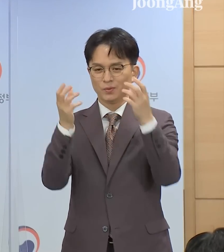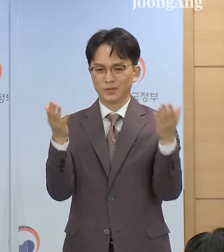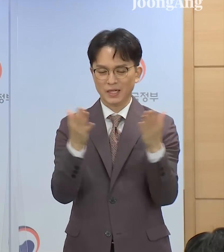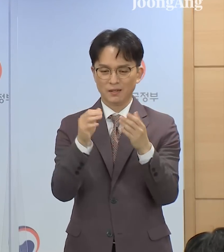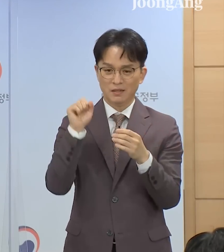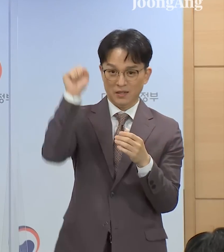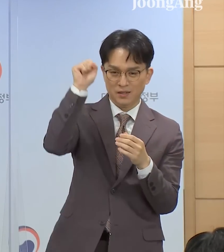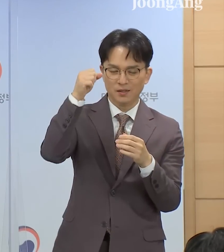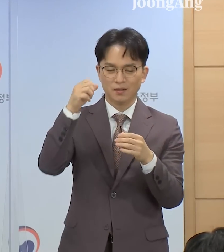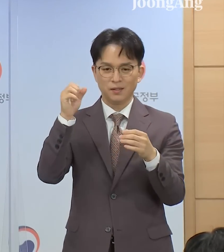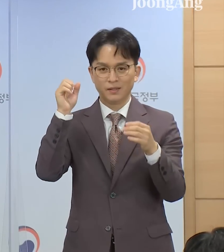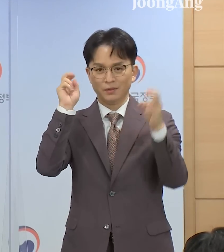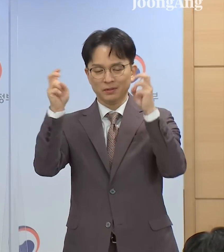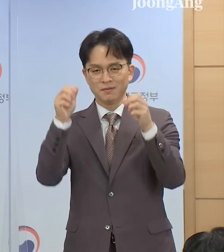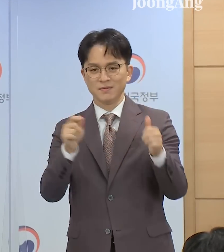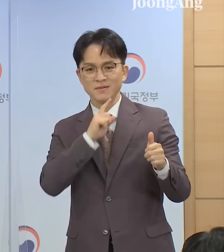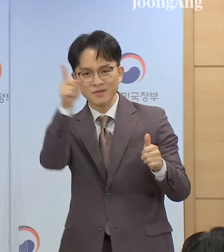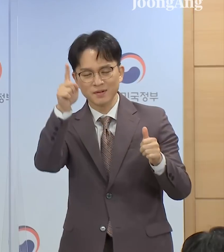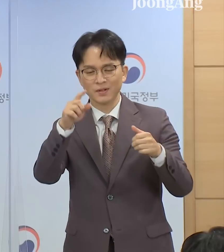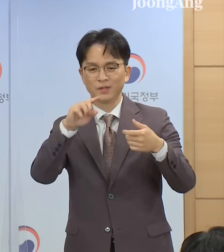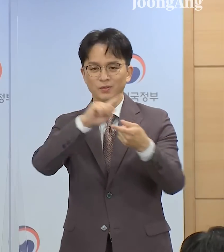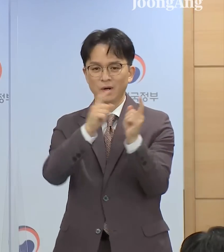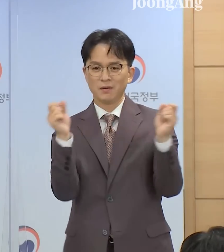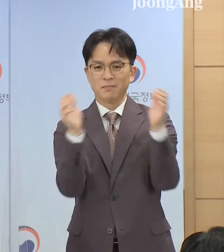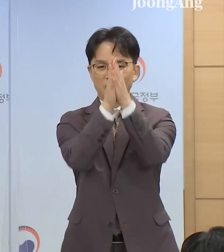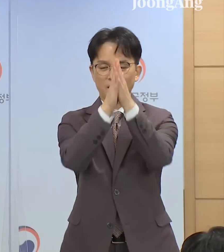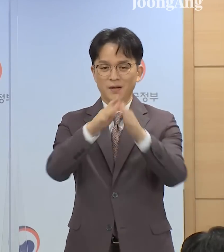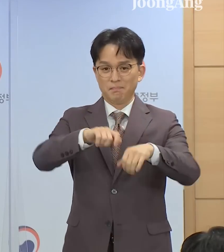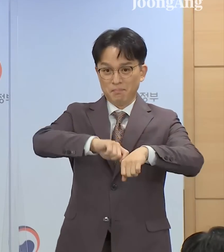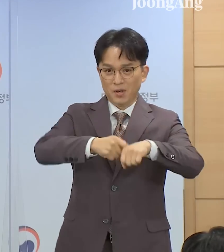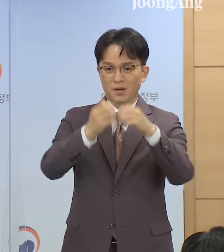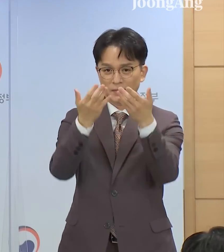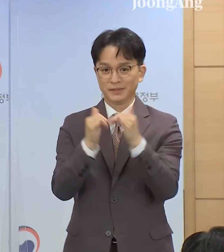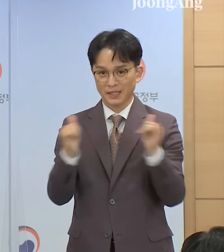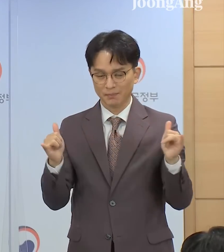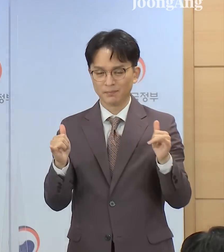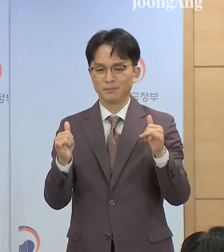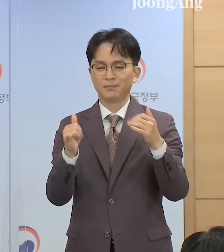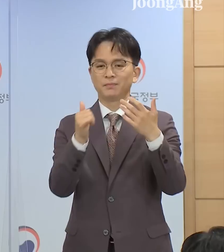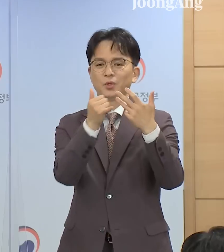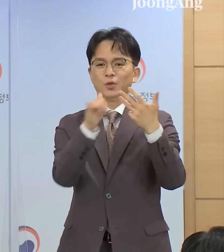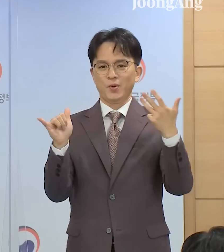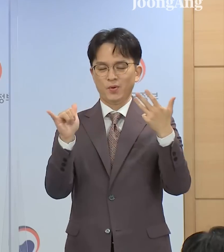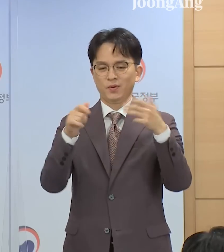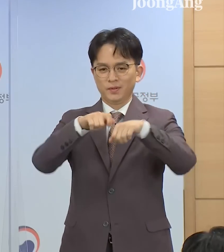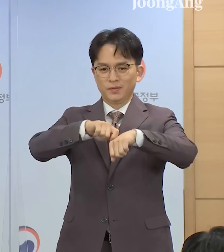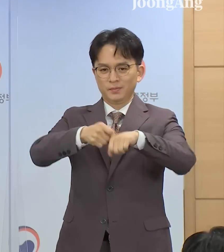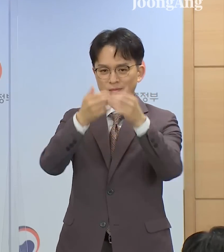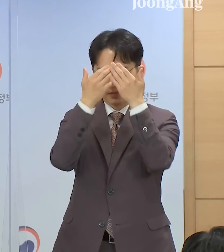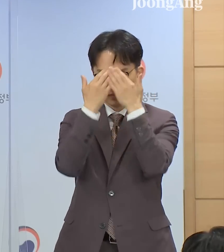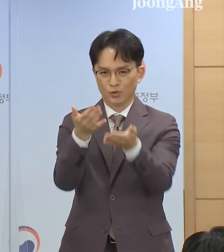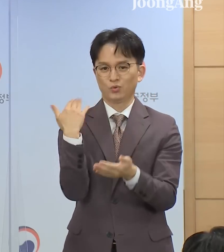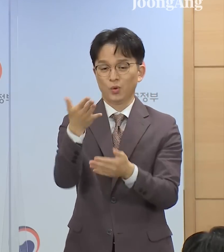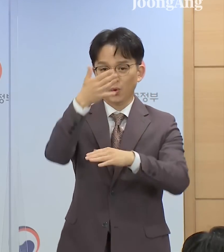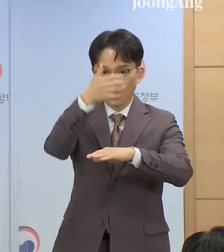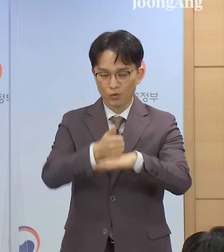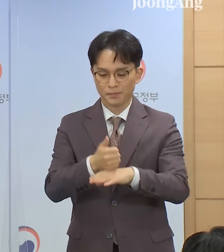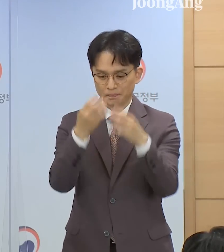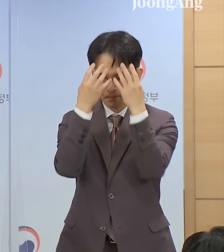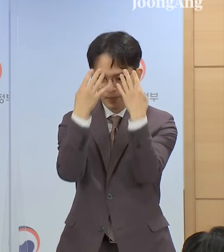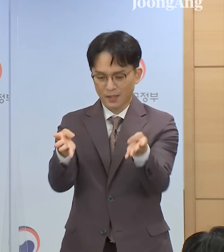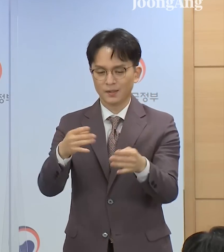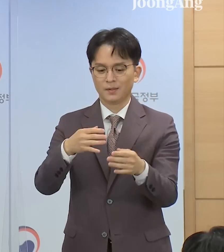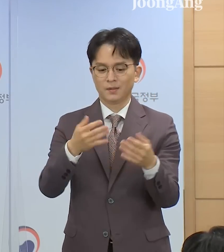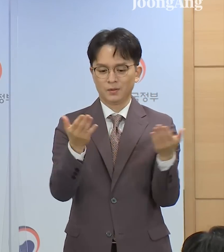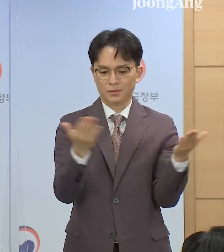관계자 8명을 엄선하여 사면 대상에 포함하였습니다. 이를 통해서 노사의 통합으로 우리 사회의